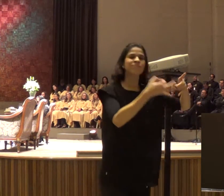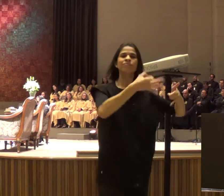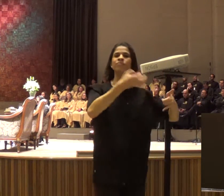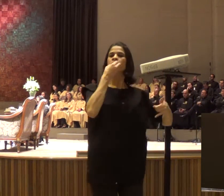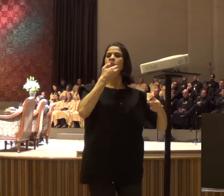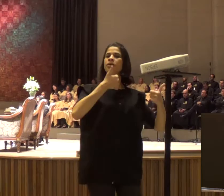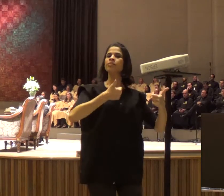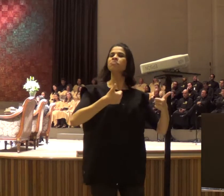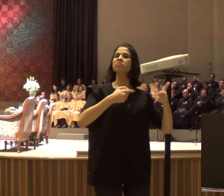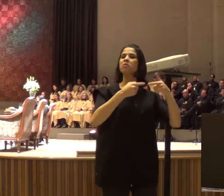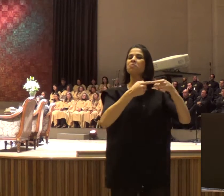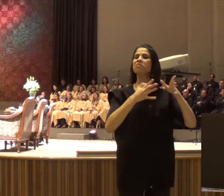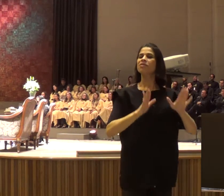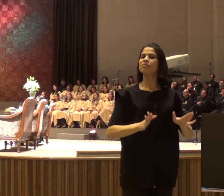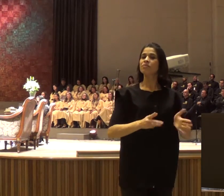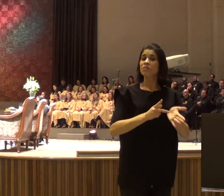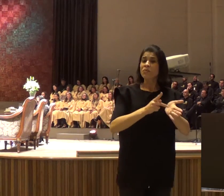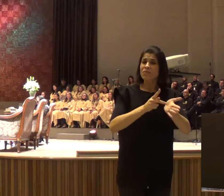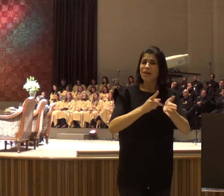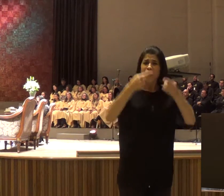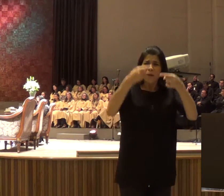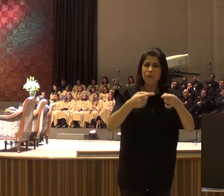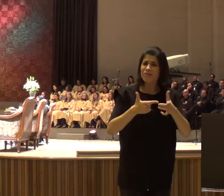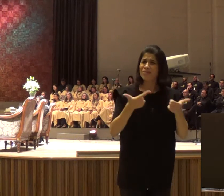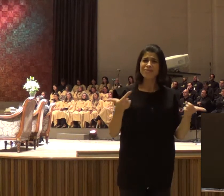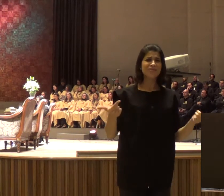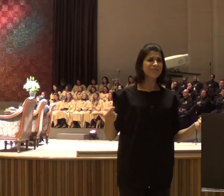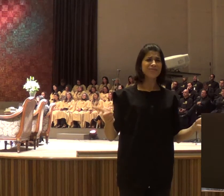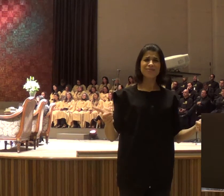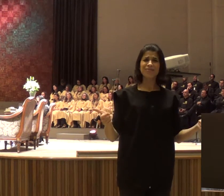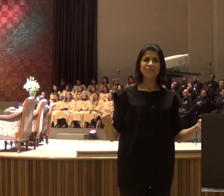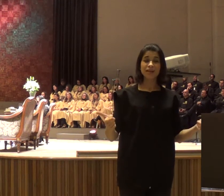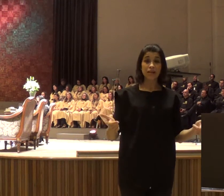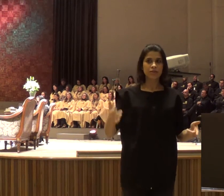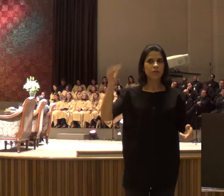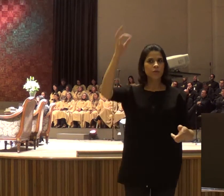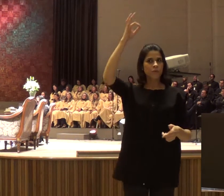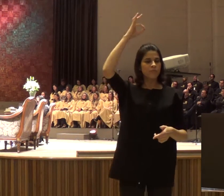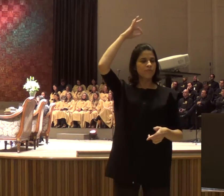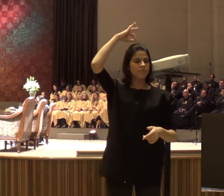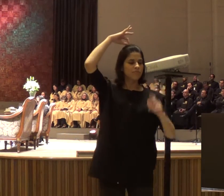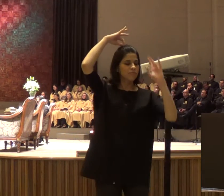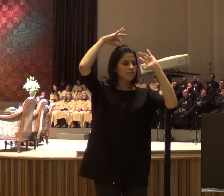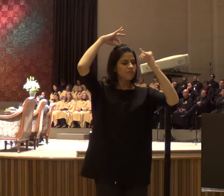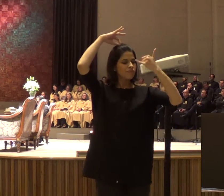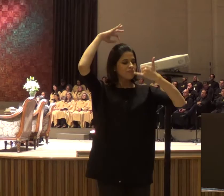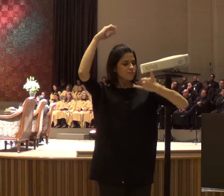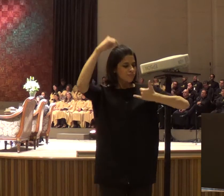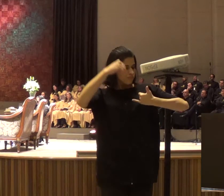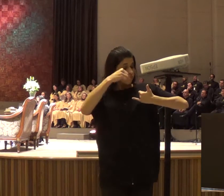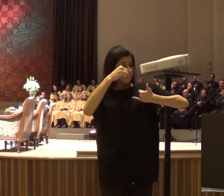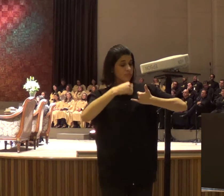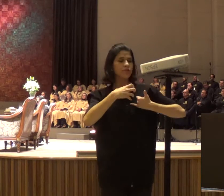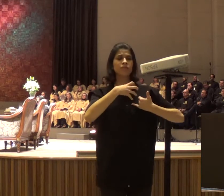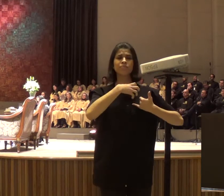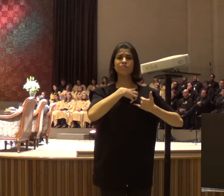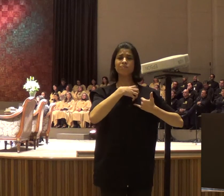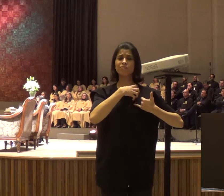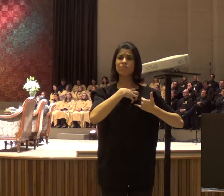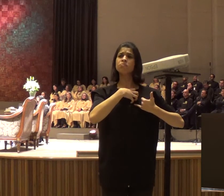porquê? Porque, o ouvir do Espírito, na nossa alma, ele é subjetivo, e as